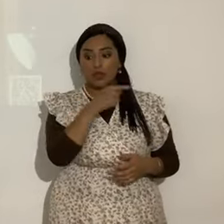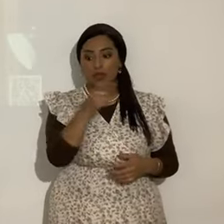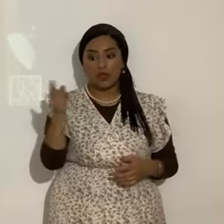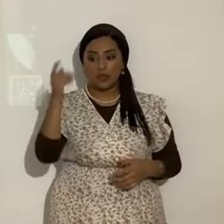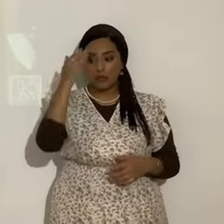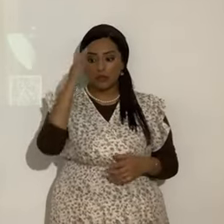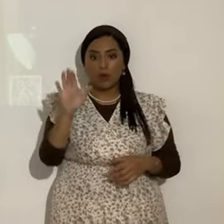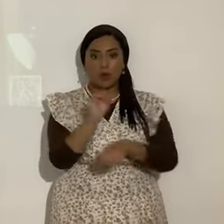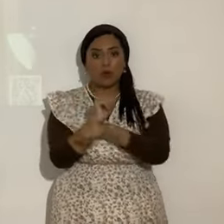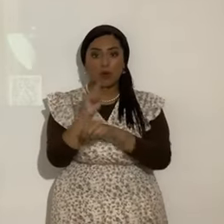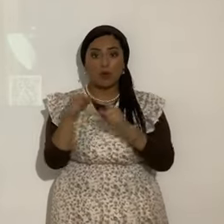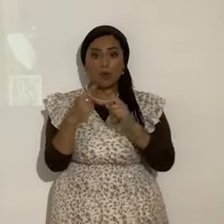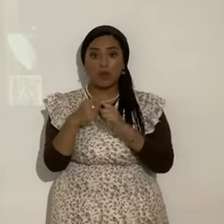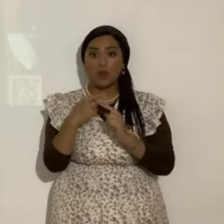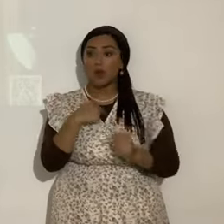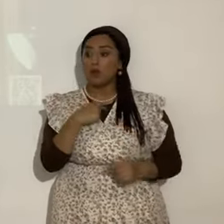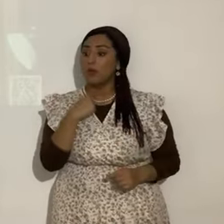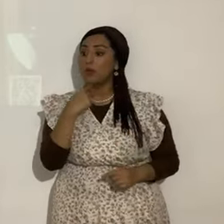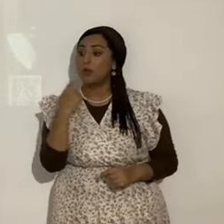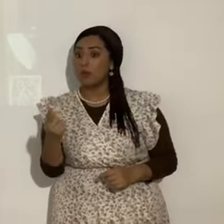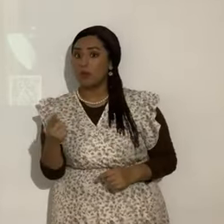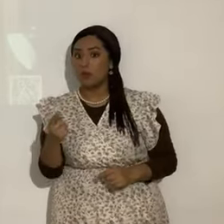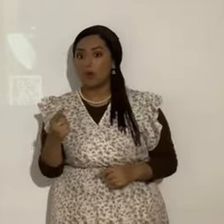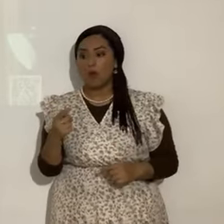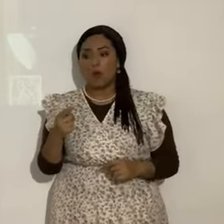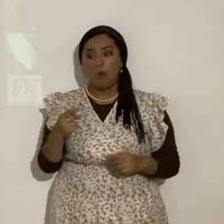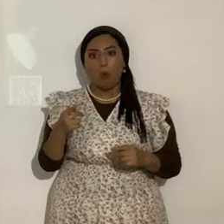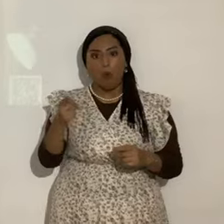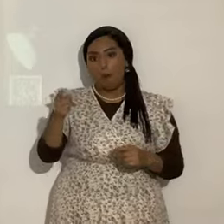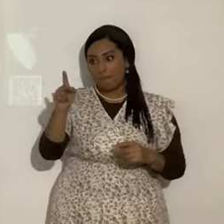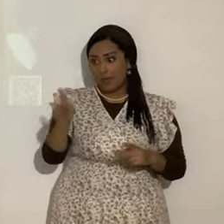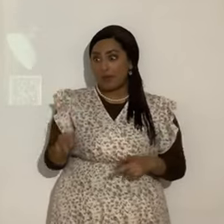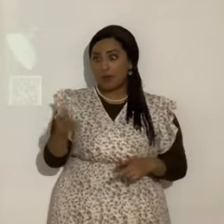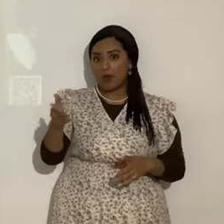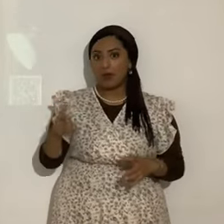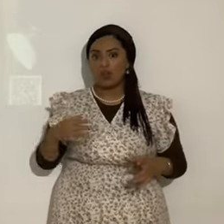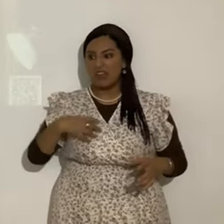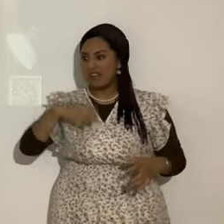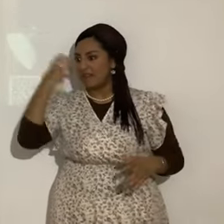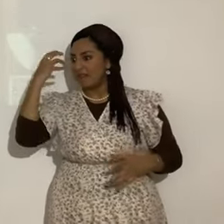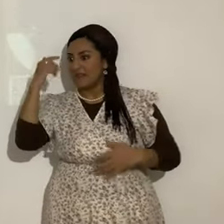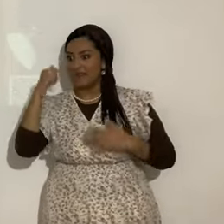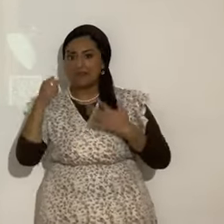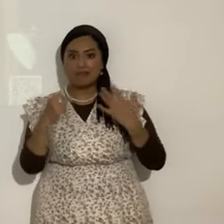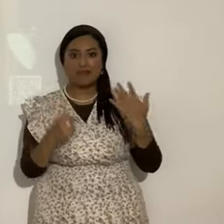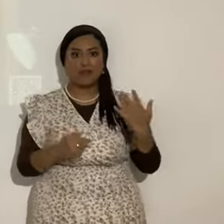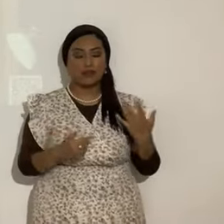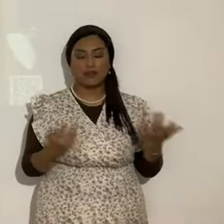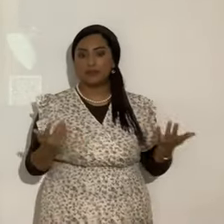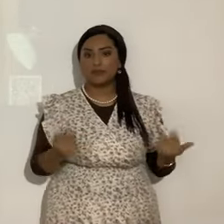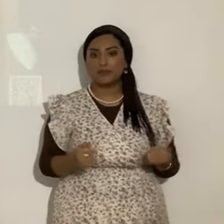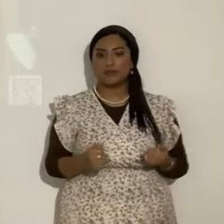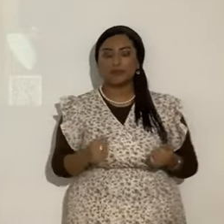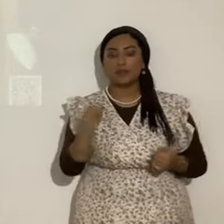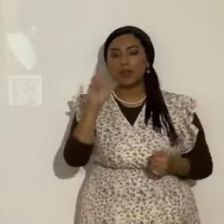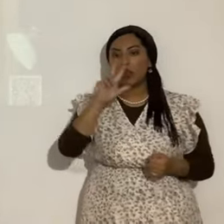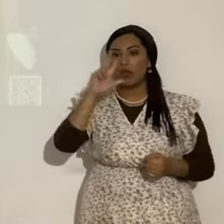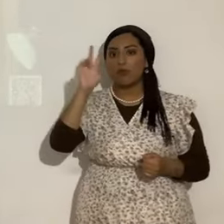esclavos. Pero cuando se los declara uno. ¡Uf! Se ponen. Tremendos. Terribles más bien. 34. Verso 34.